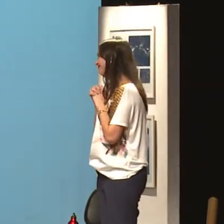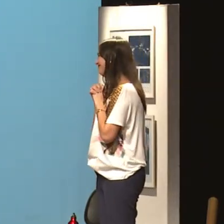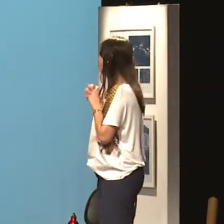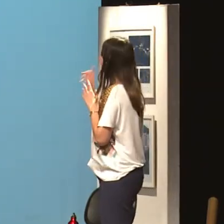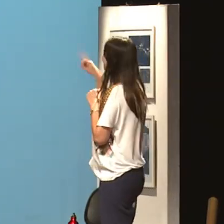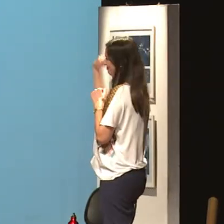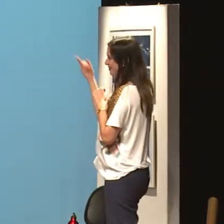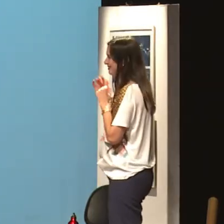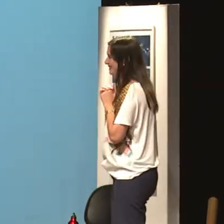Não dá para explicar?